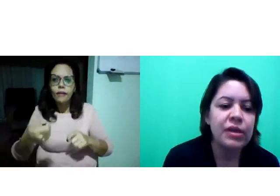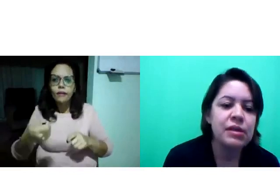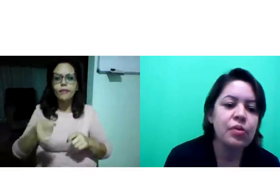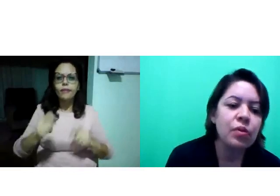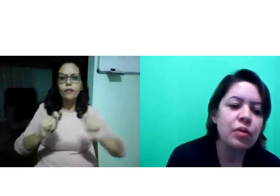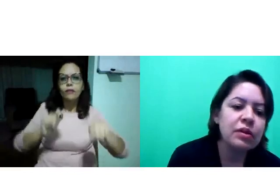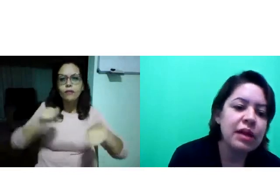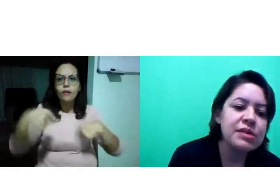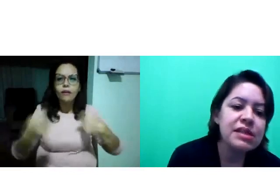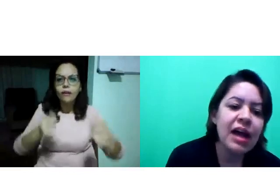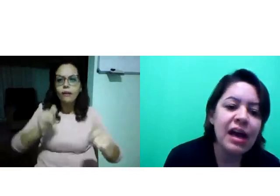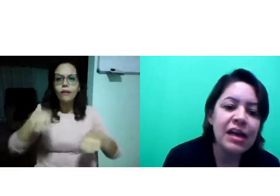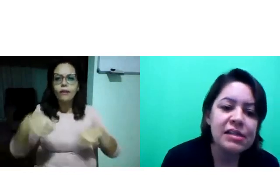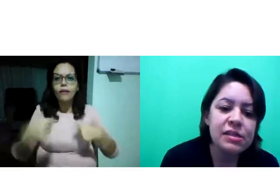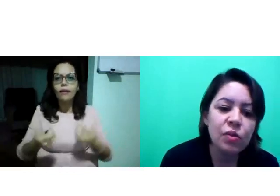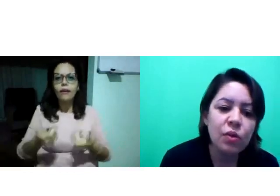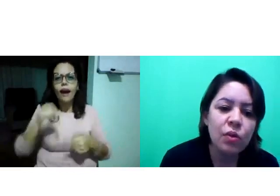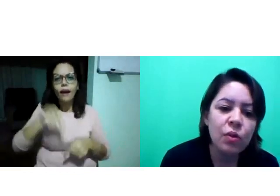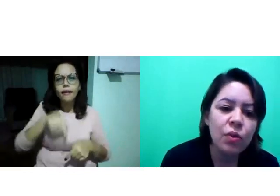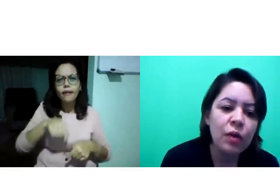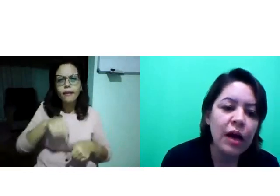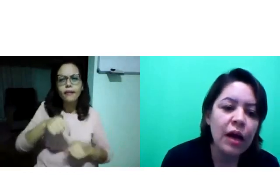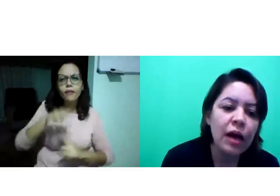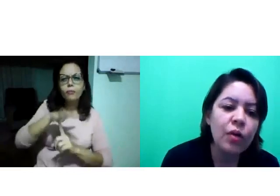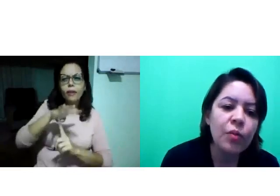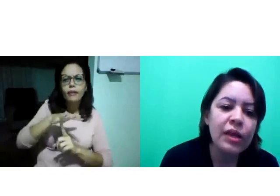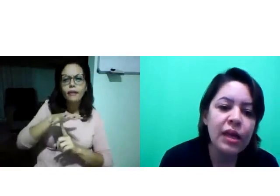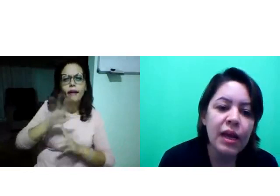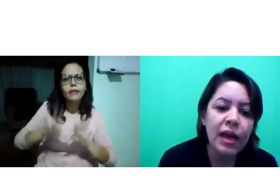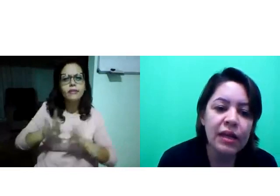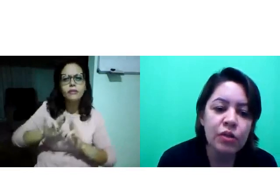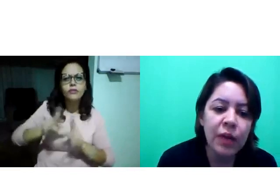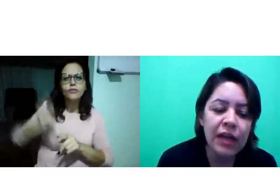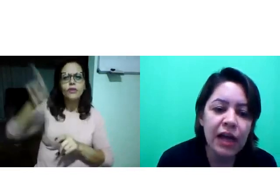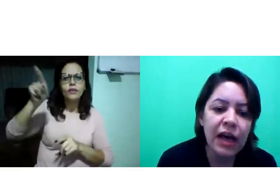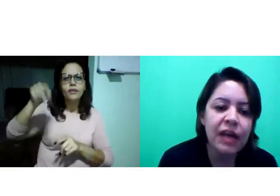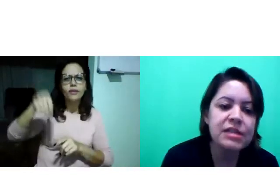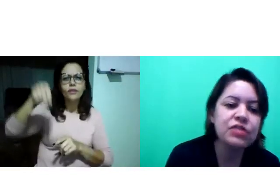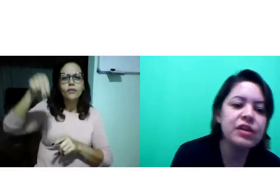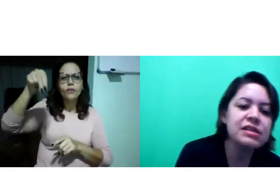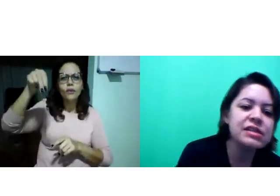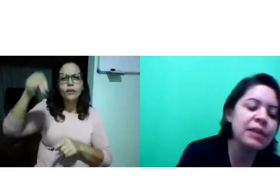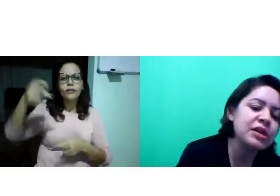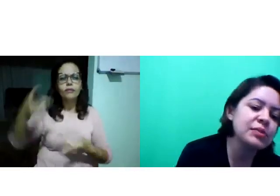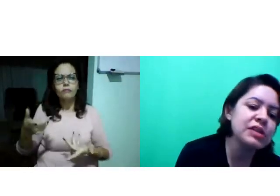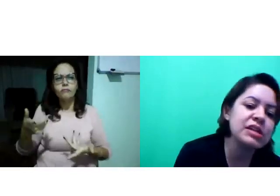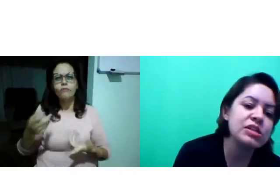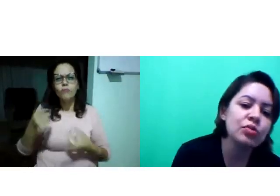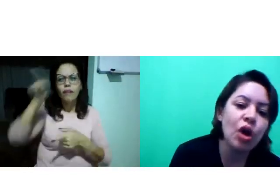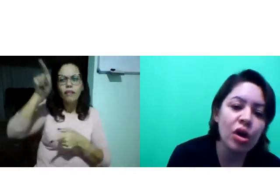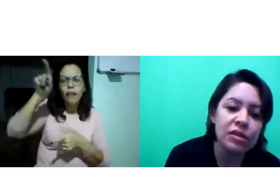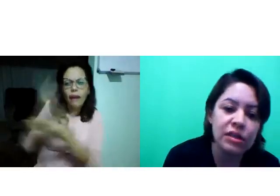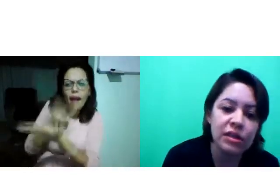Por exemplo, os sinais como que aqui no Paraná se diferencia, por exemplo,